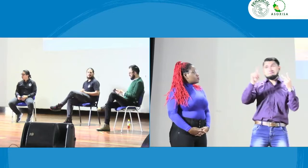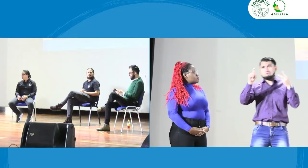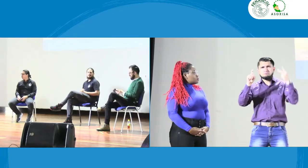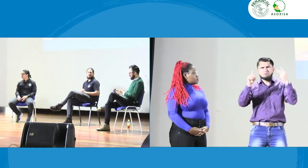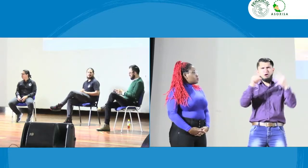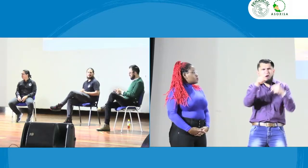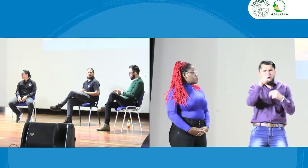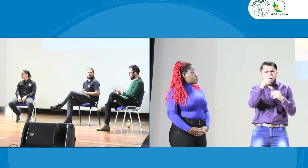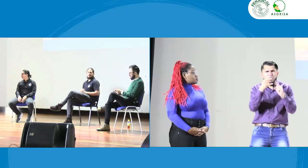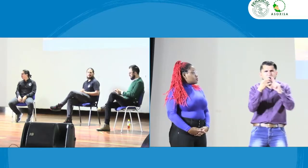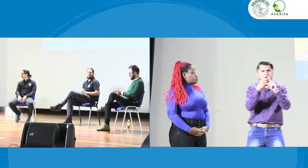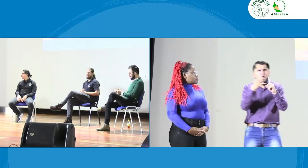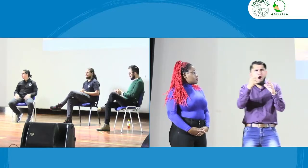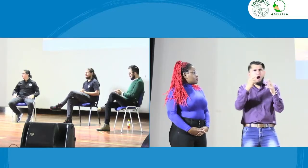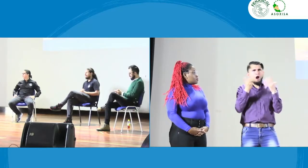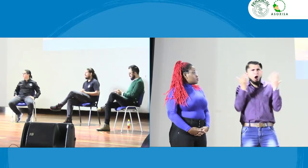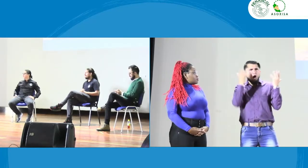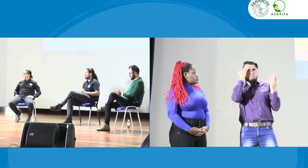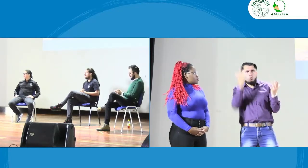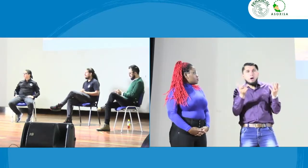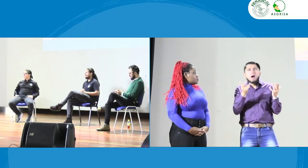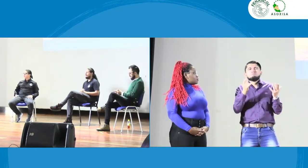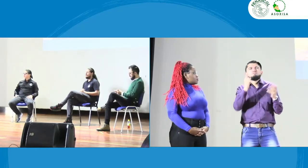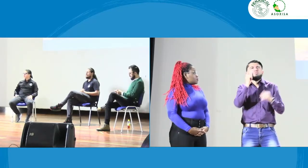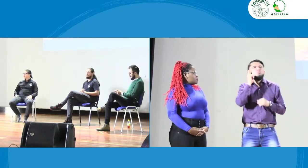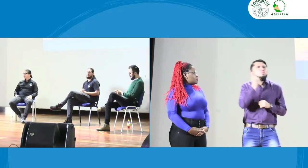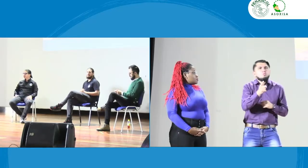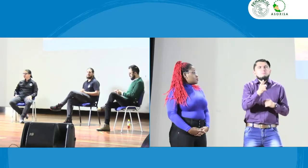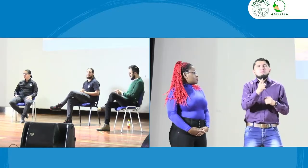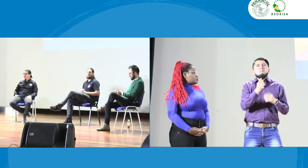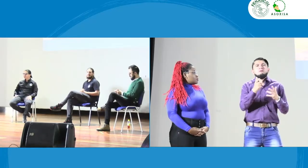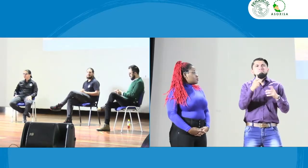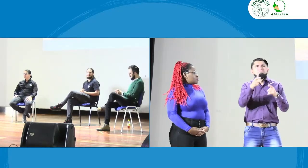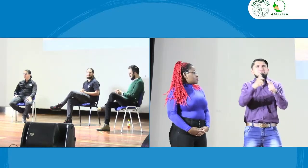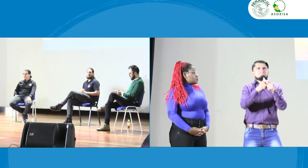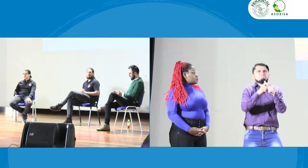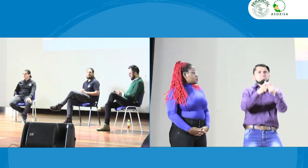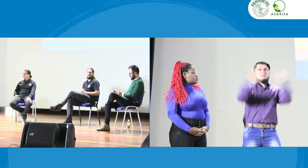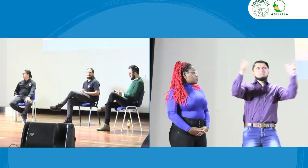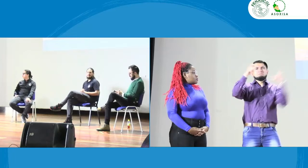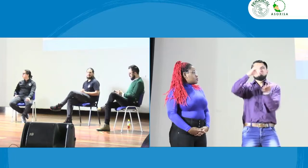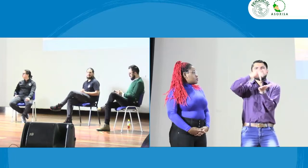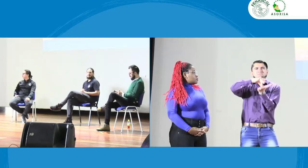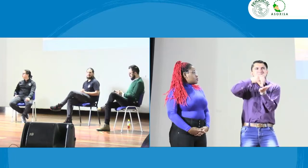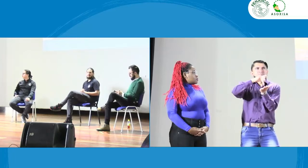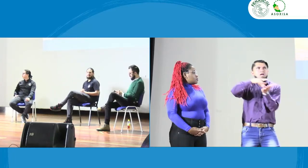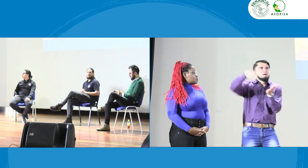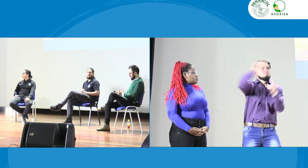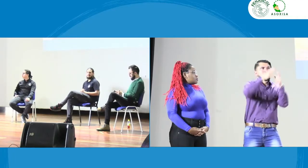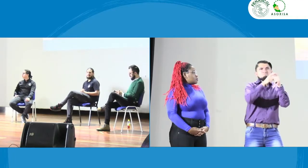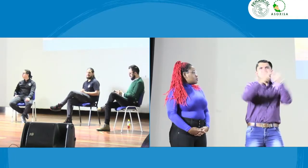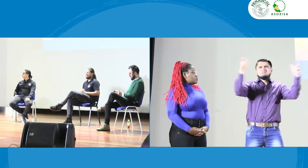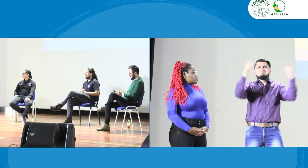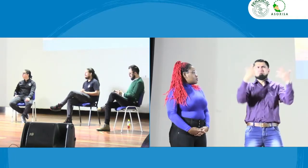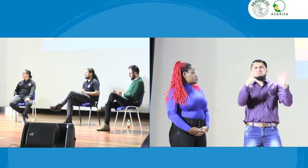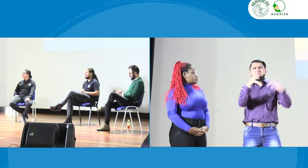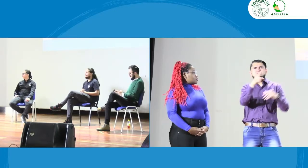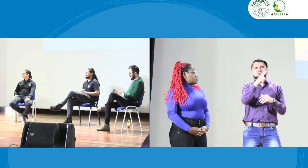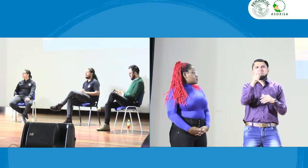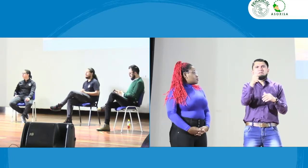espacio para dos personas tal vez quienes están en Zoom digan ay pero como así bueno la verdad es que tenemos más